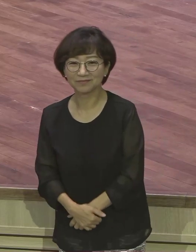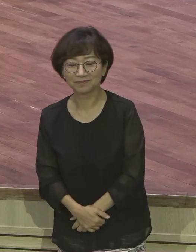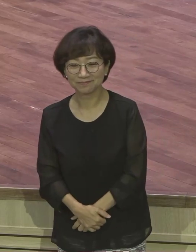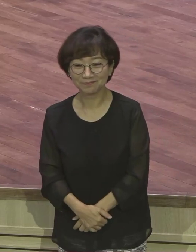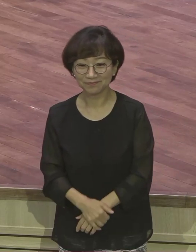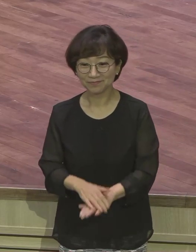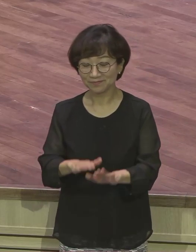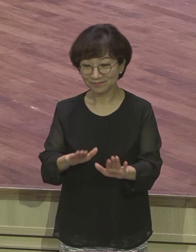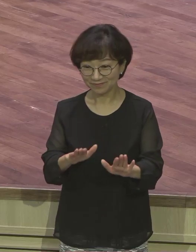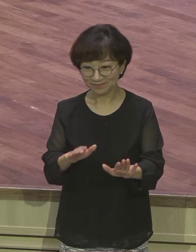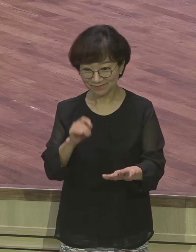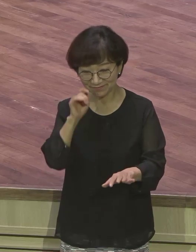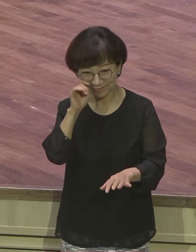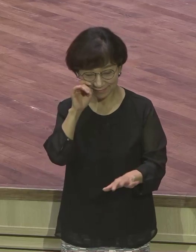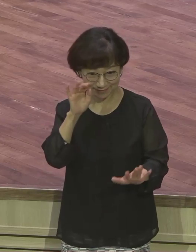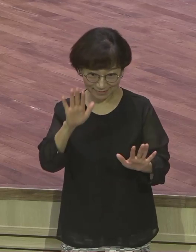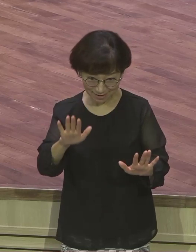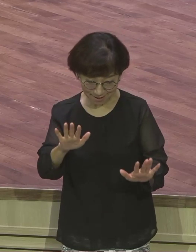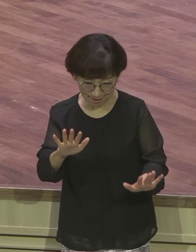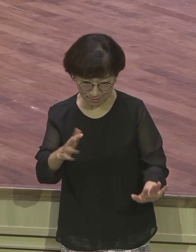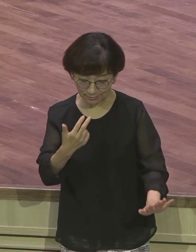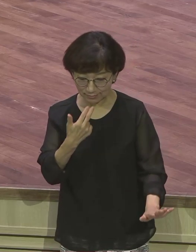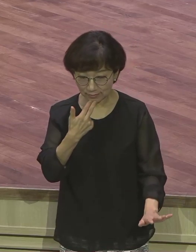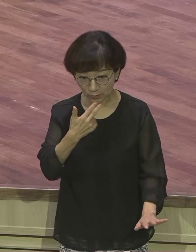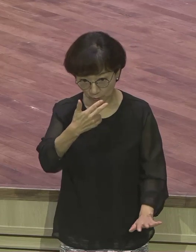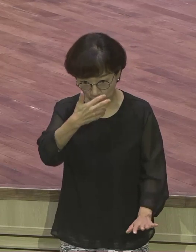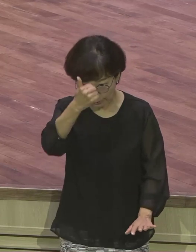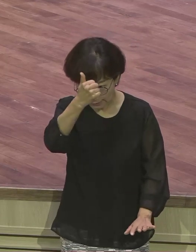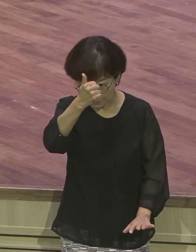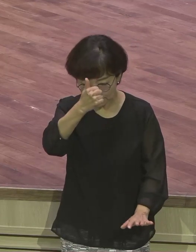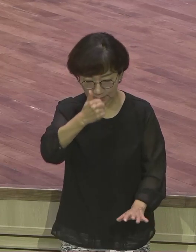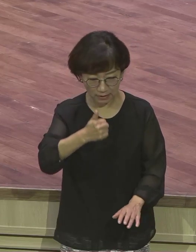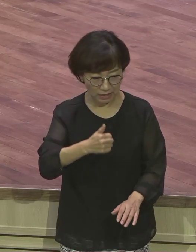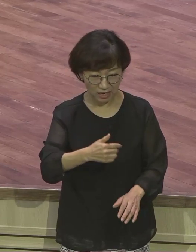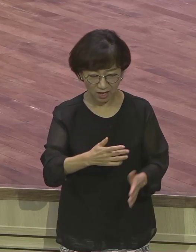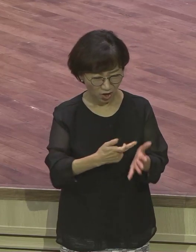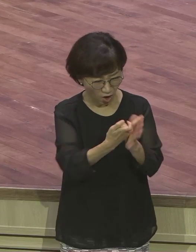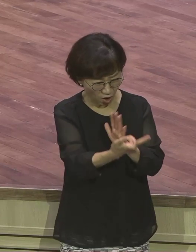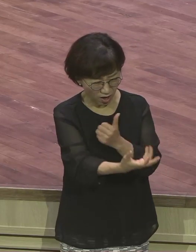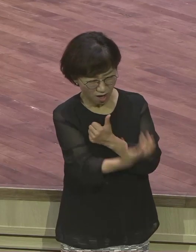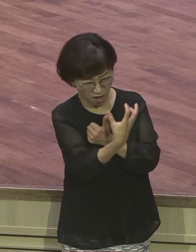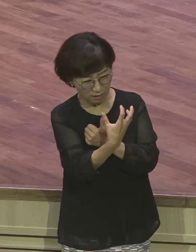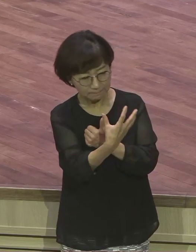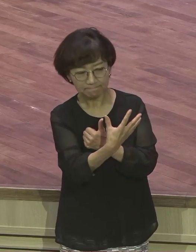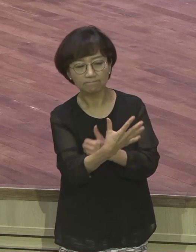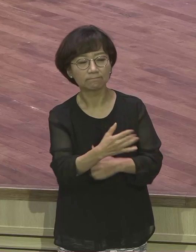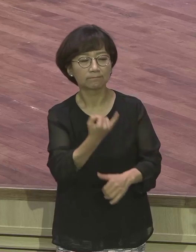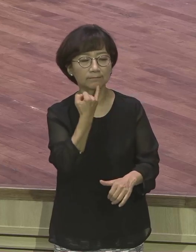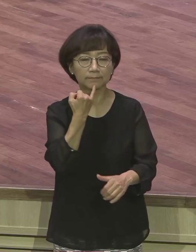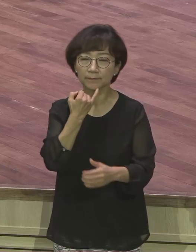은약 붙잡고 뭐요 하나님만 바라본 거예요 하나님만 바라봤다는 거예요 그게 중요한 거예요